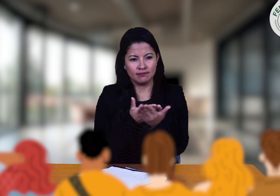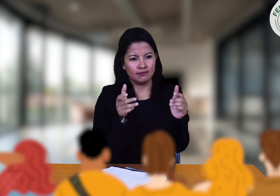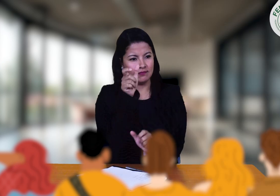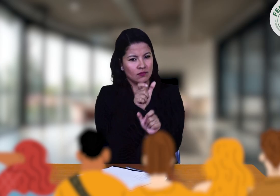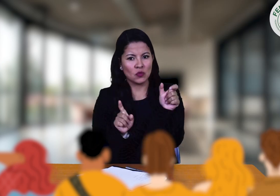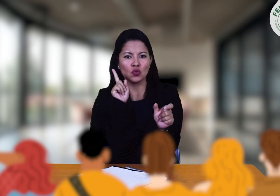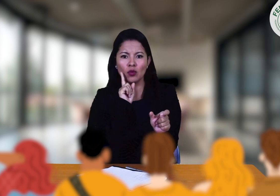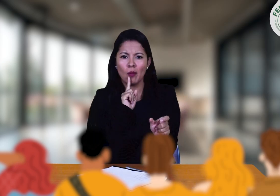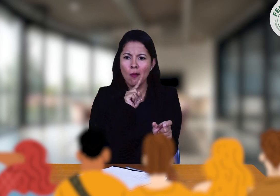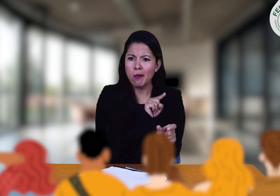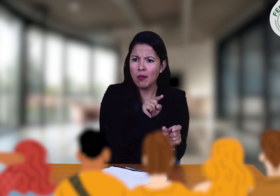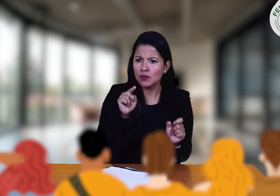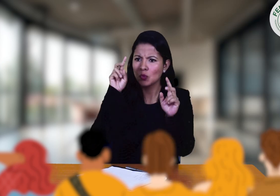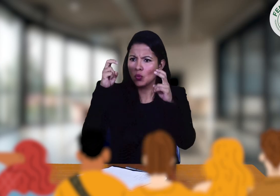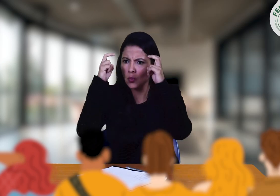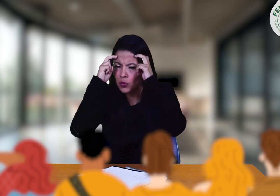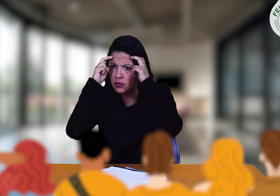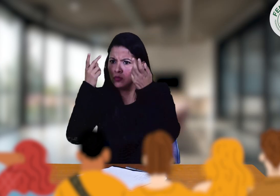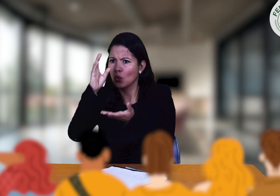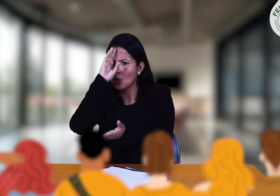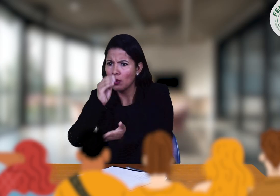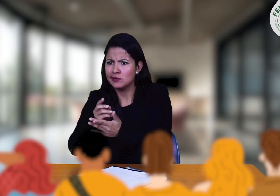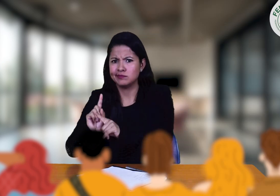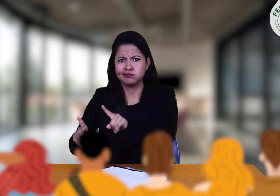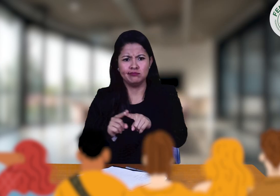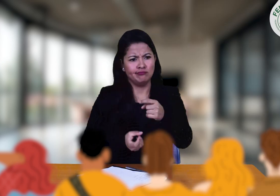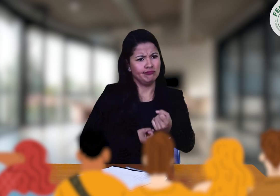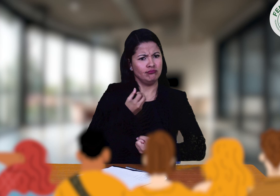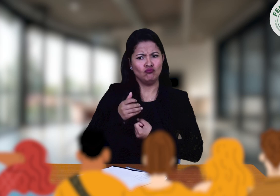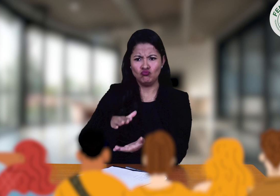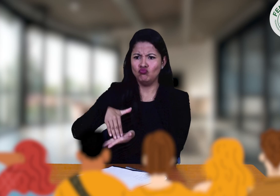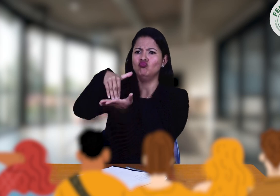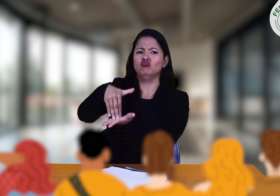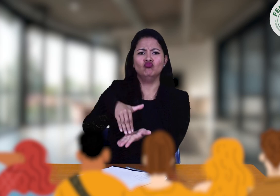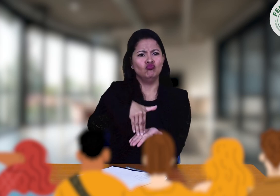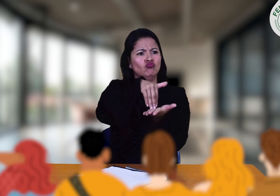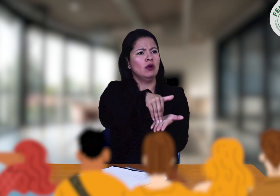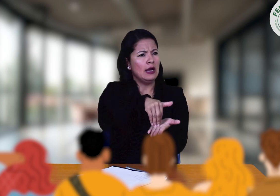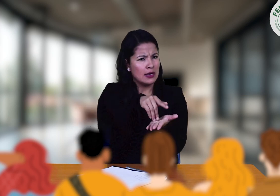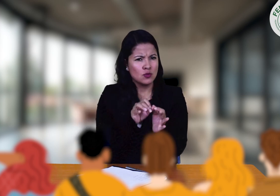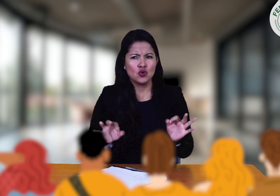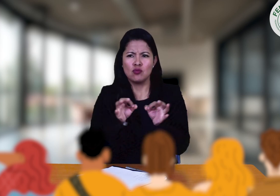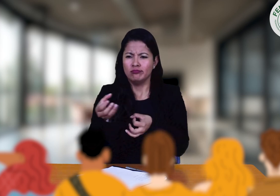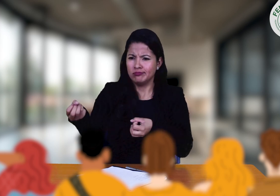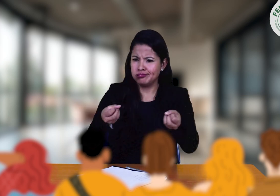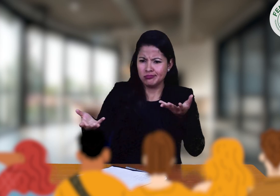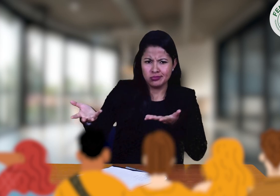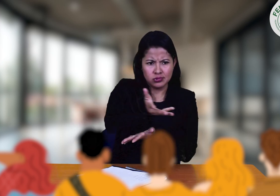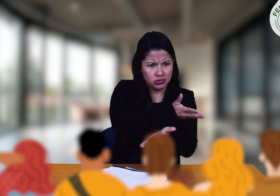Ustedes, las personas sordas, tienen el conocimiento, las opiniones, las diferentes posiciones, y es muy importante que me las